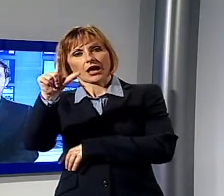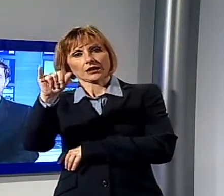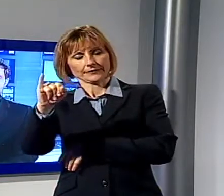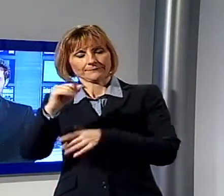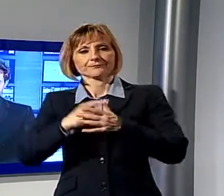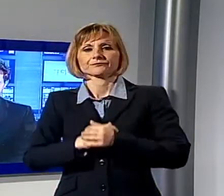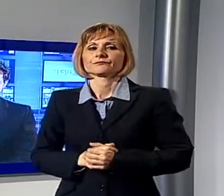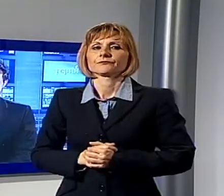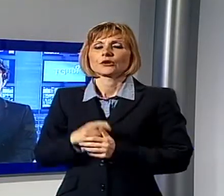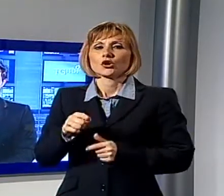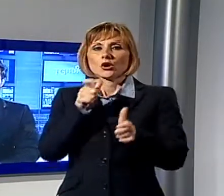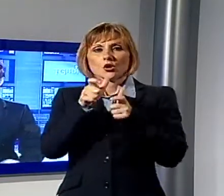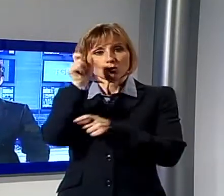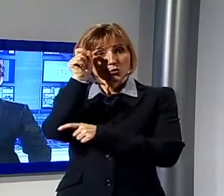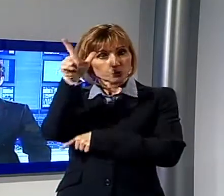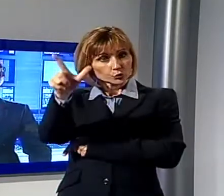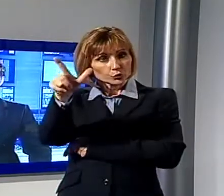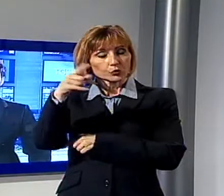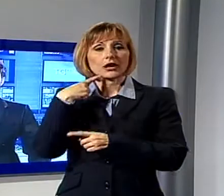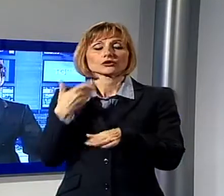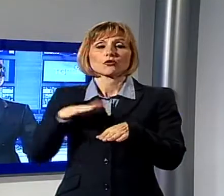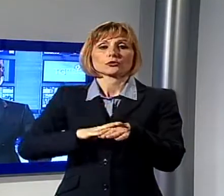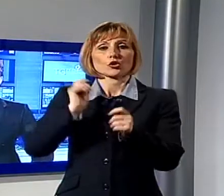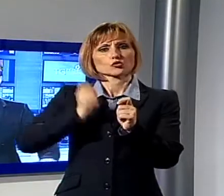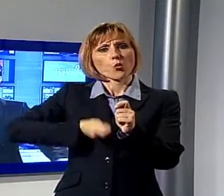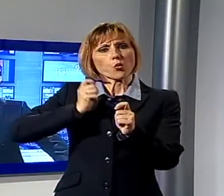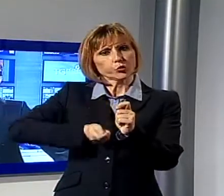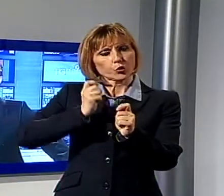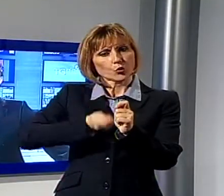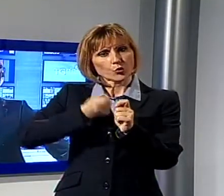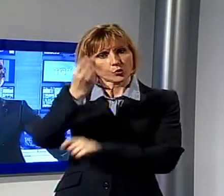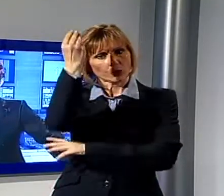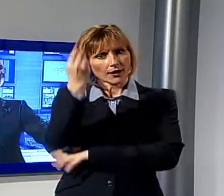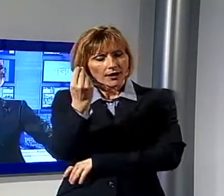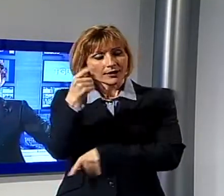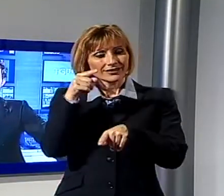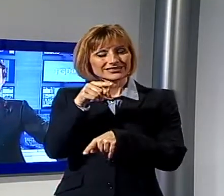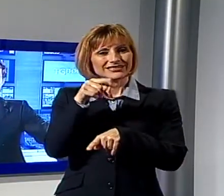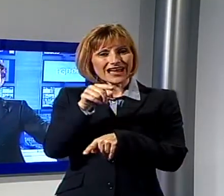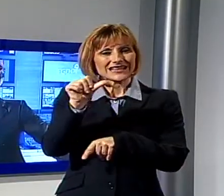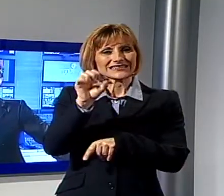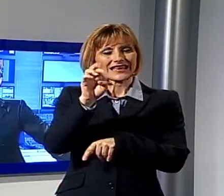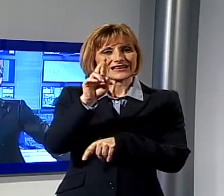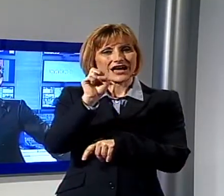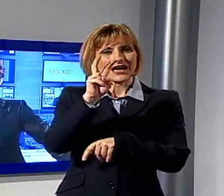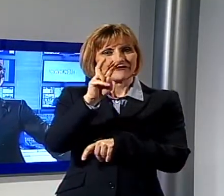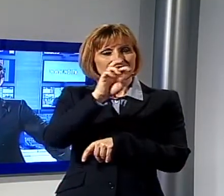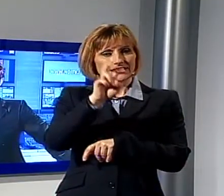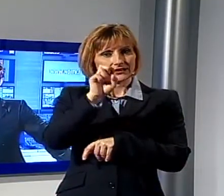Parliamo di cultura e di una scultura che da Seravezza andrà ad Expo